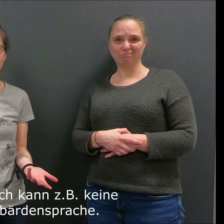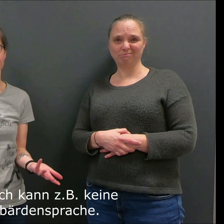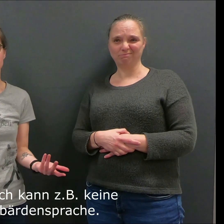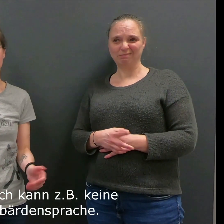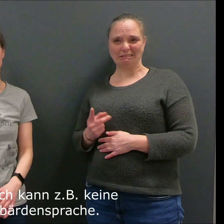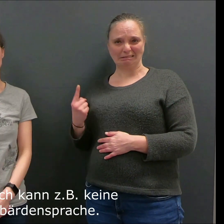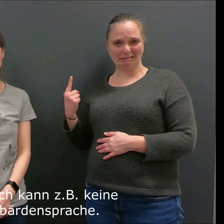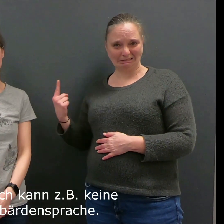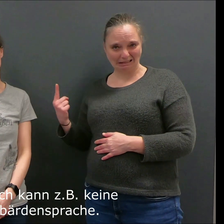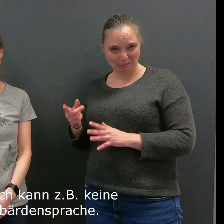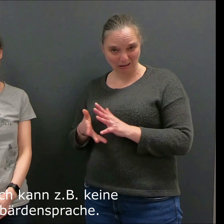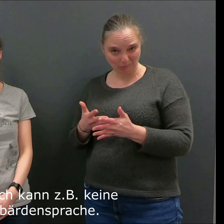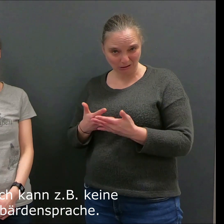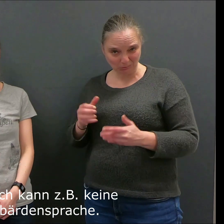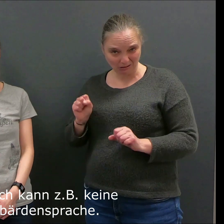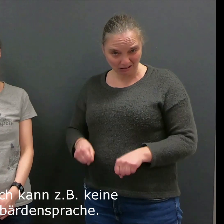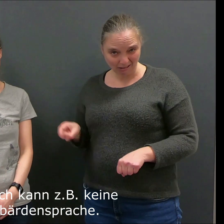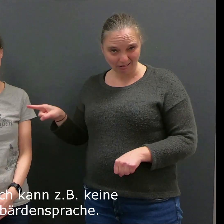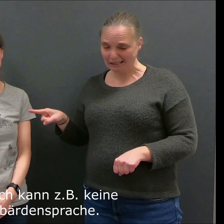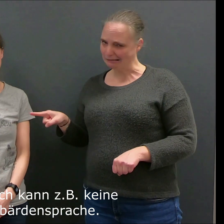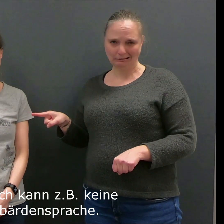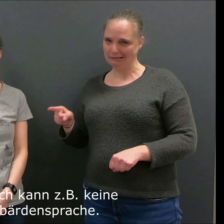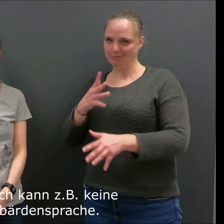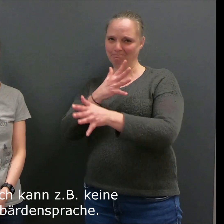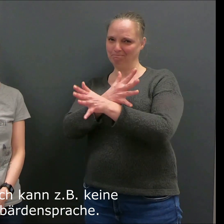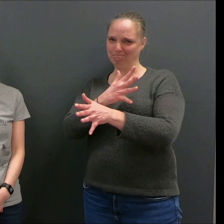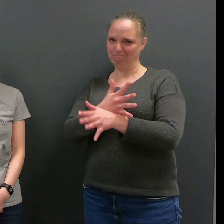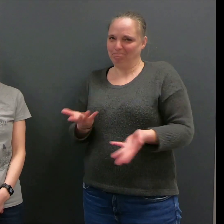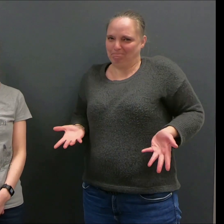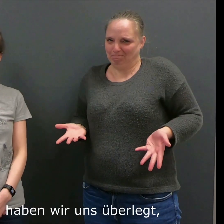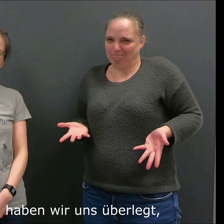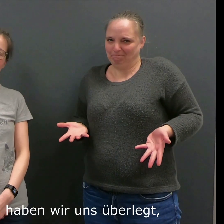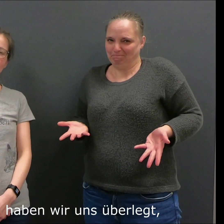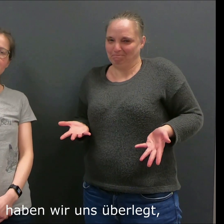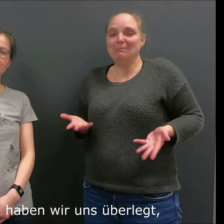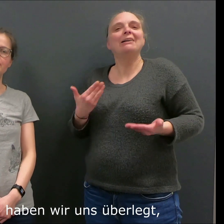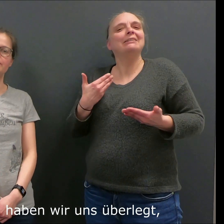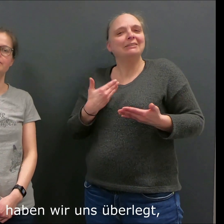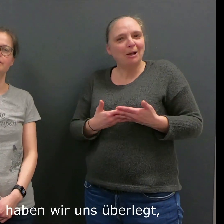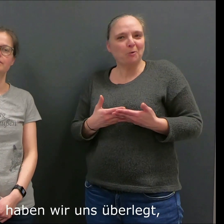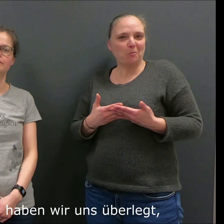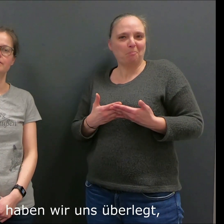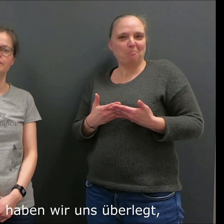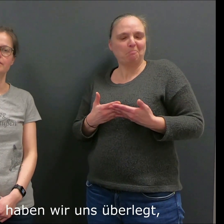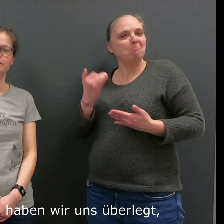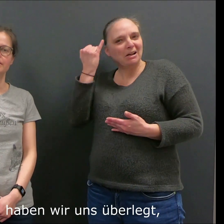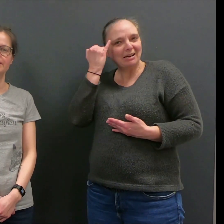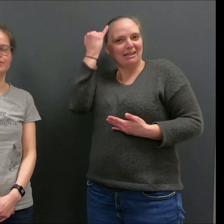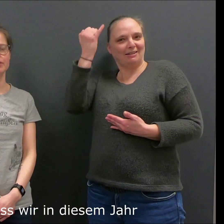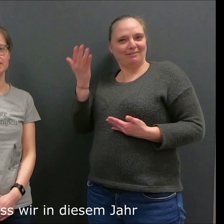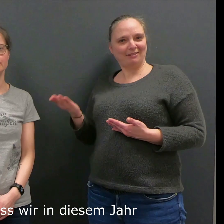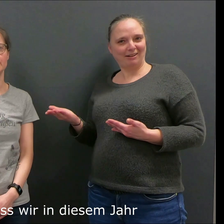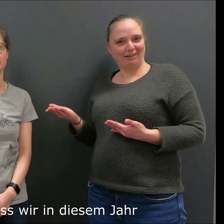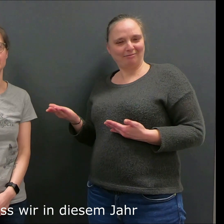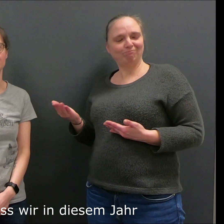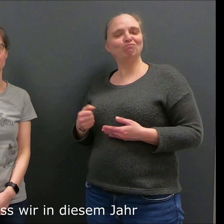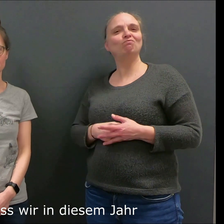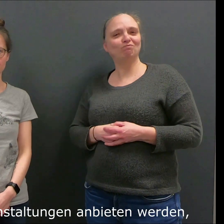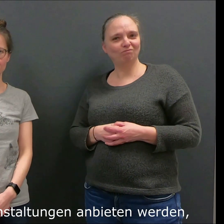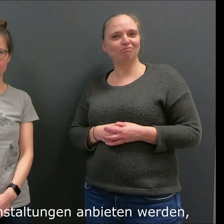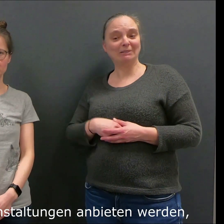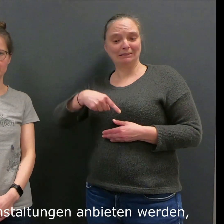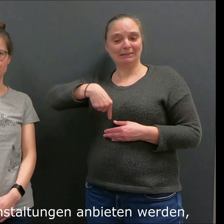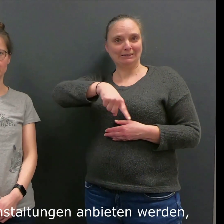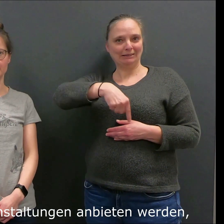Also ich kann zum Beispiel keine Gebärdensprache. Darum haben wir uns überlegt, dass wir in diesem Jahr